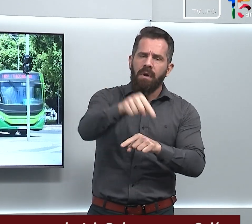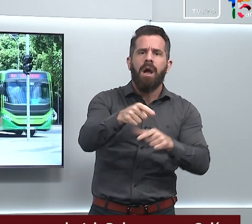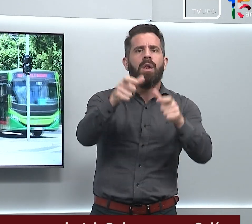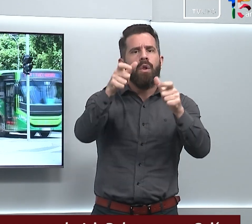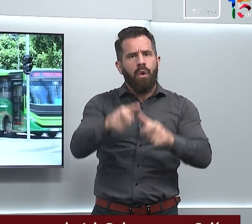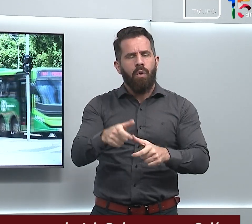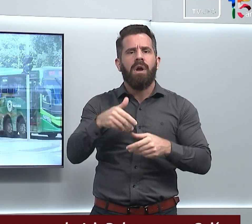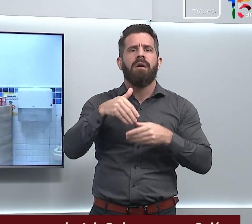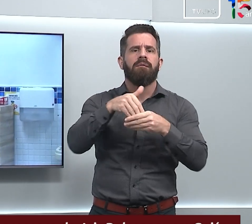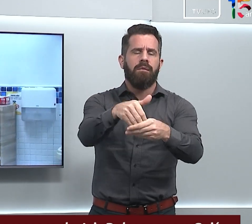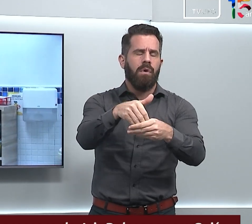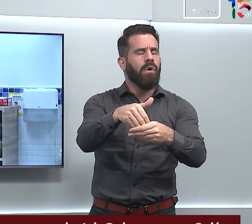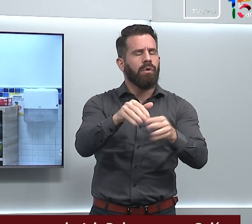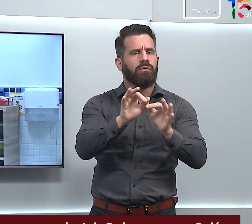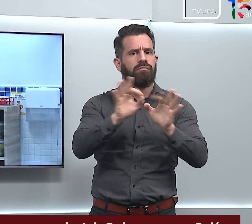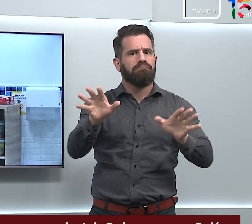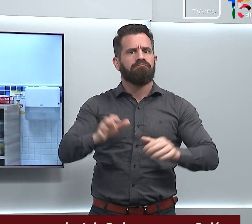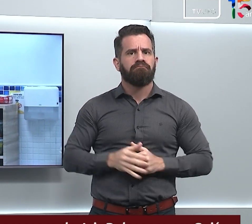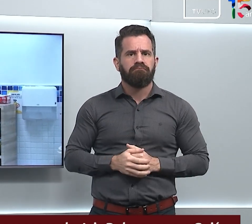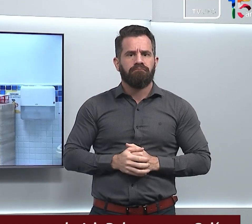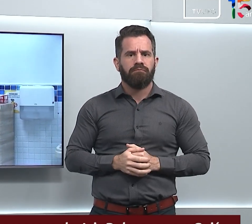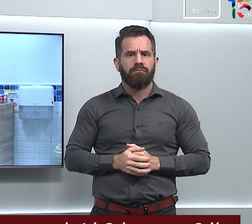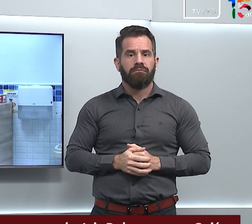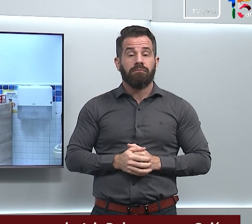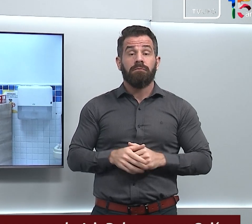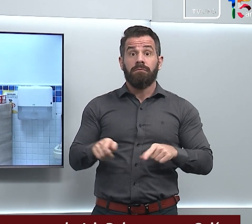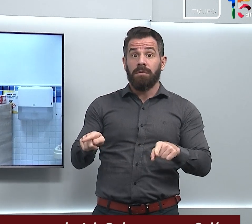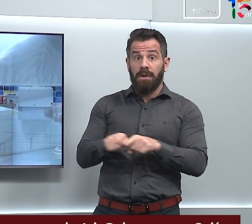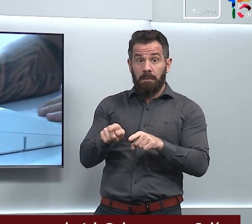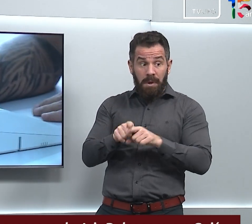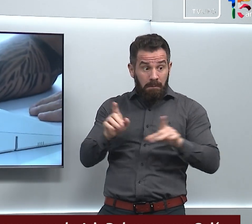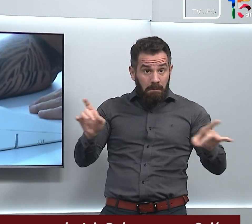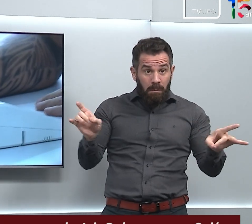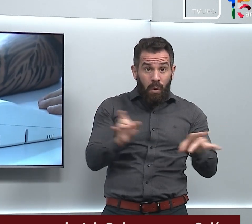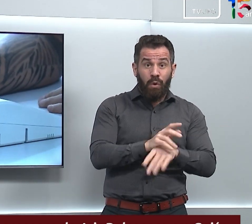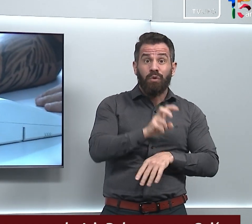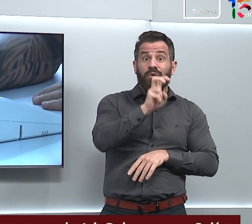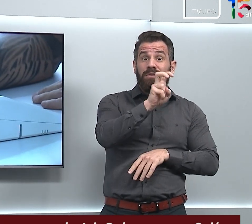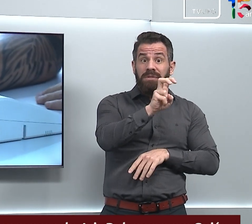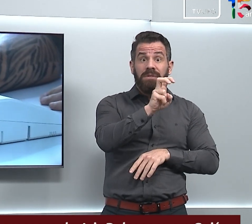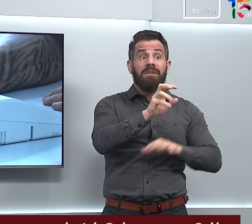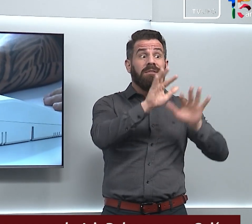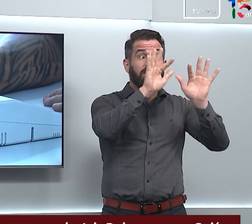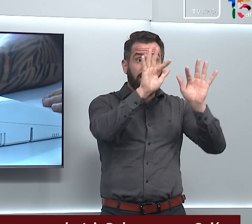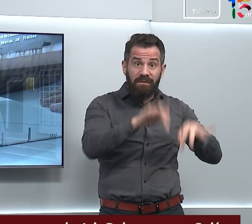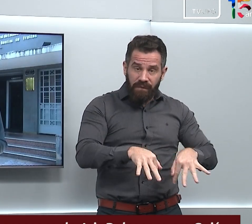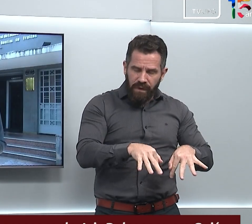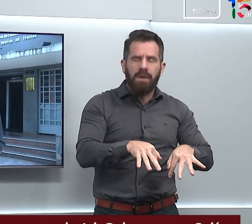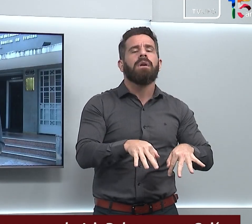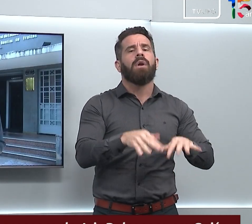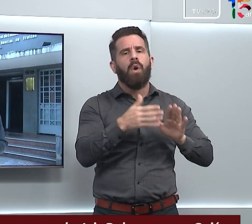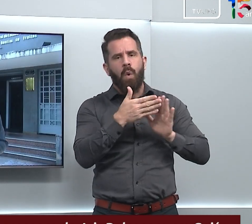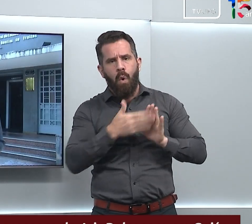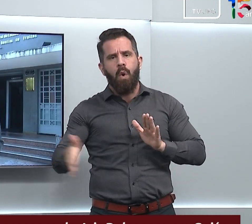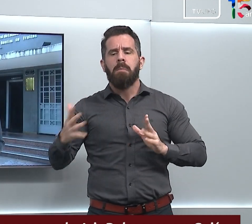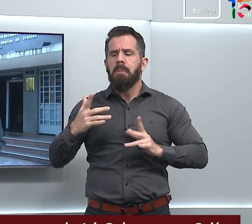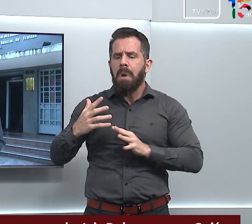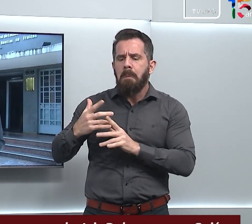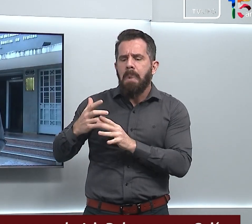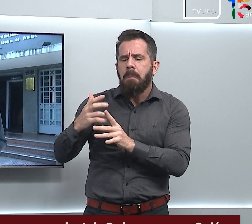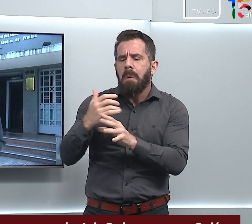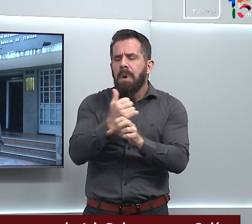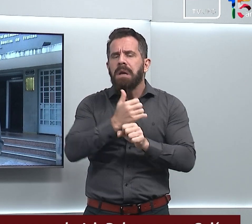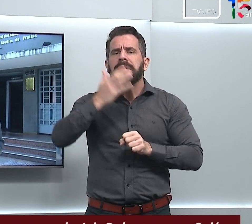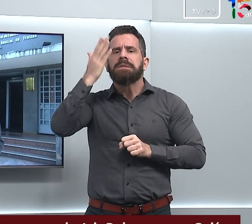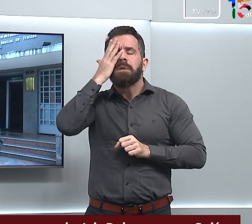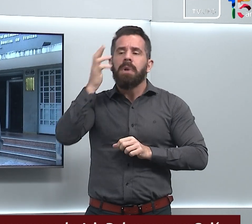urnas. A expectativa é que a apuração comece logo após o fechamento das urnas, às 5 horas da tarde,